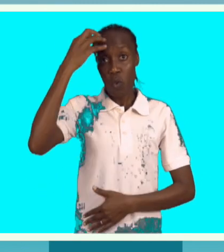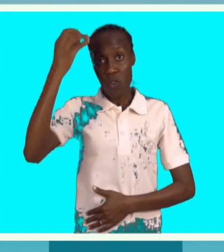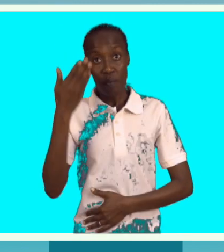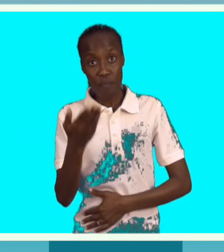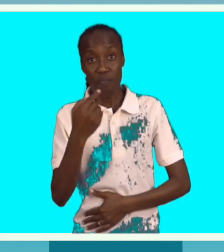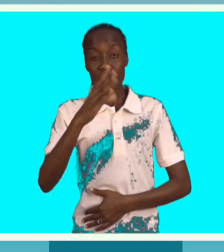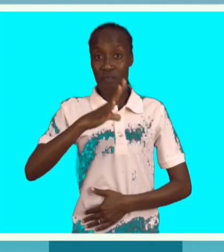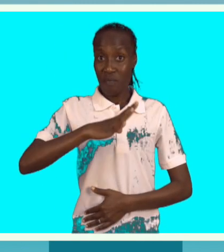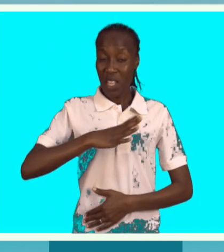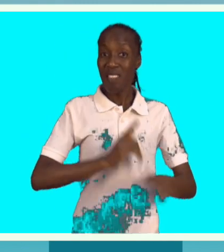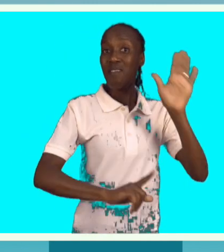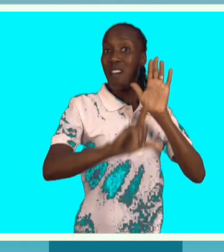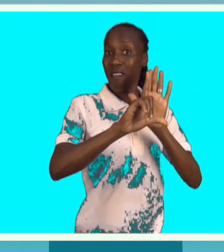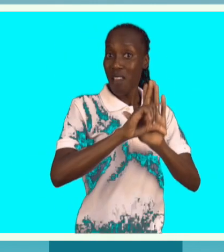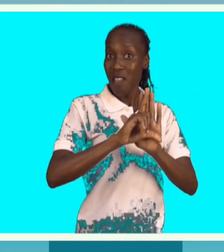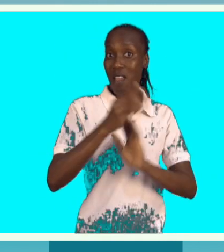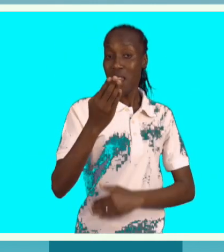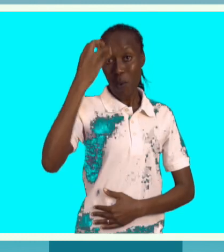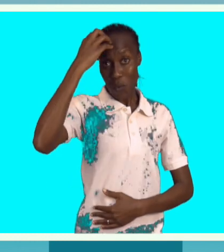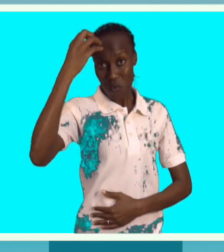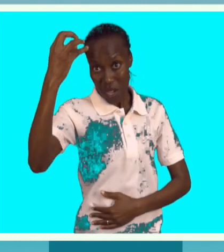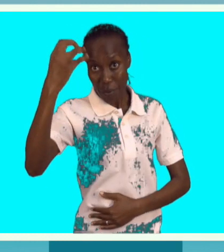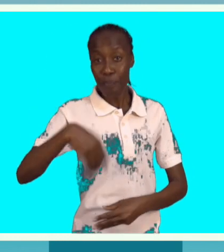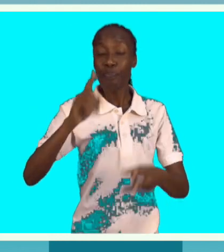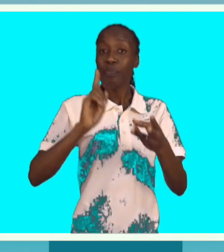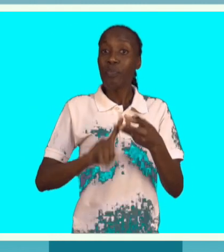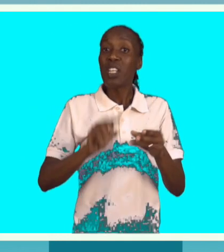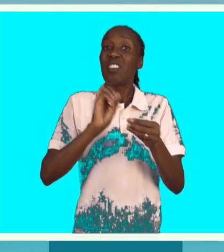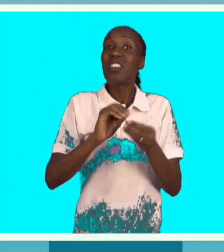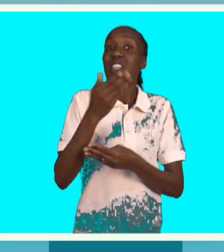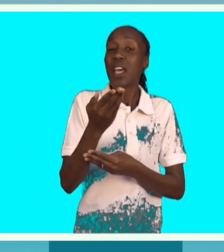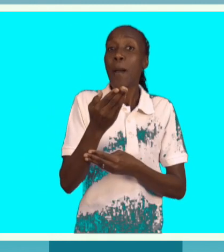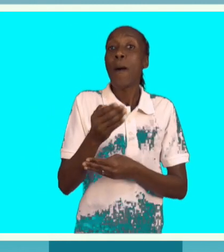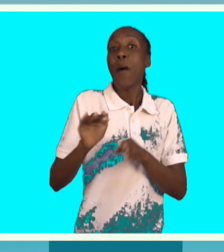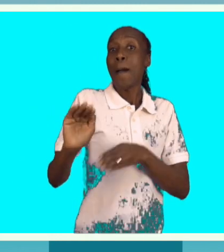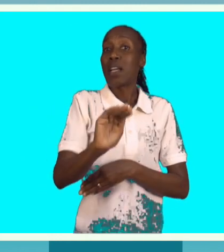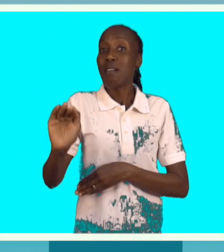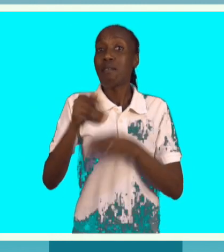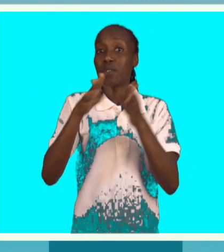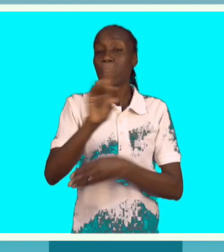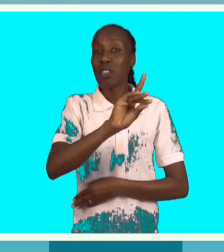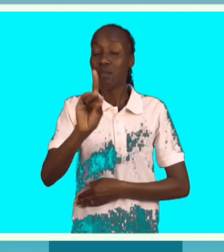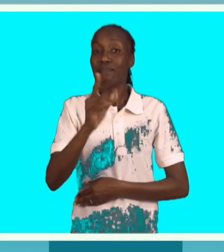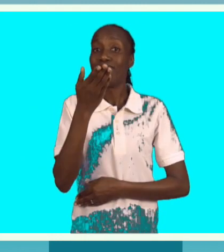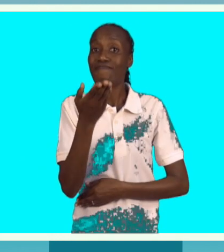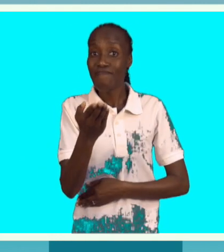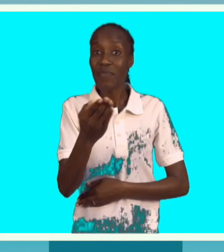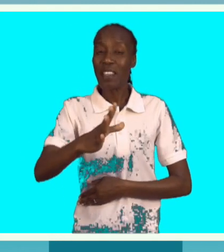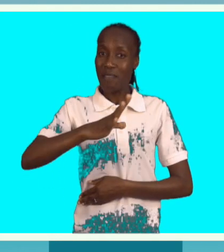implementar as políticas públicas. Pensando que as políticas públicas são feitas por uma comunidade e naquela comunidade certamente tem